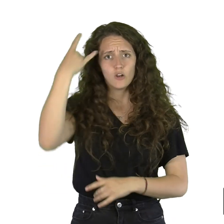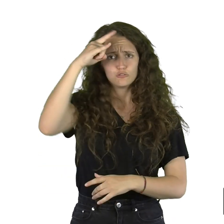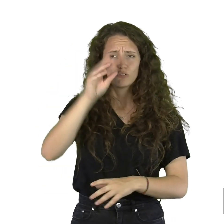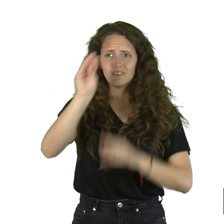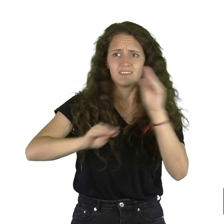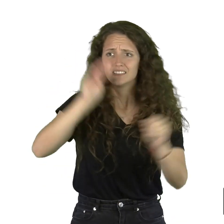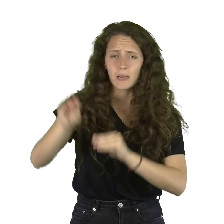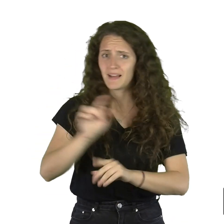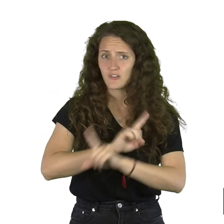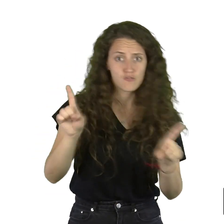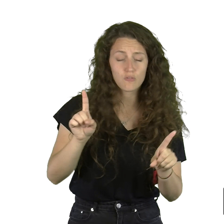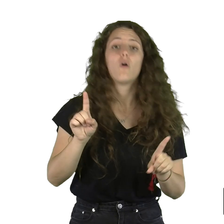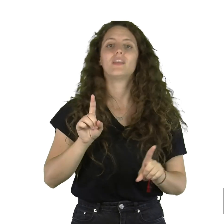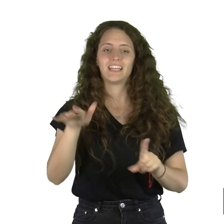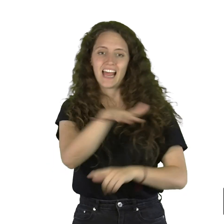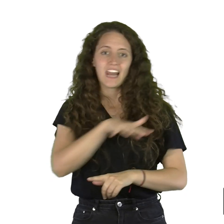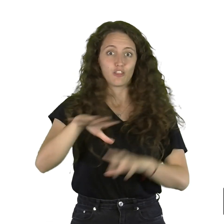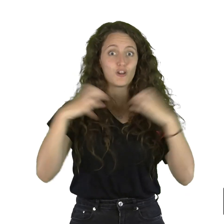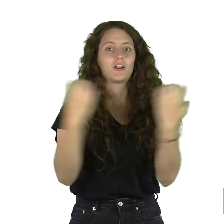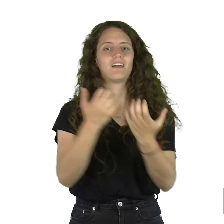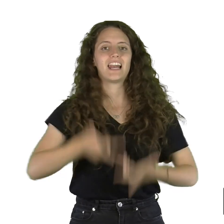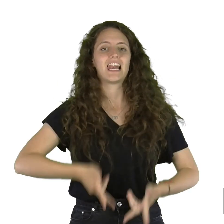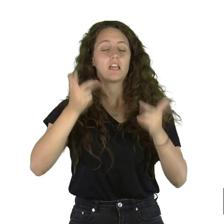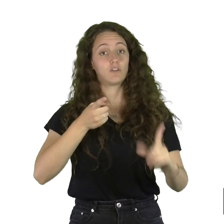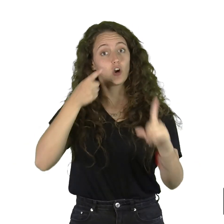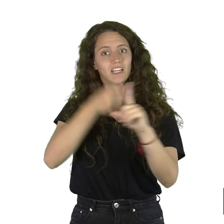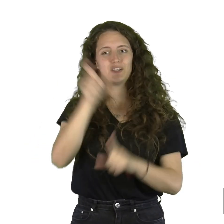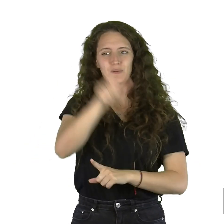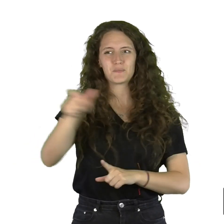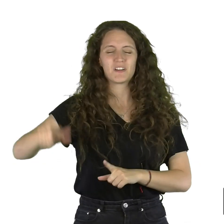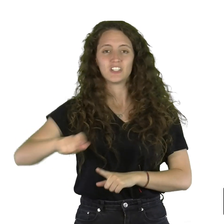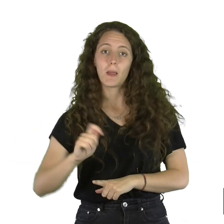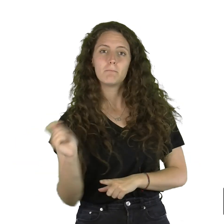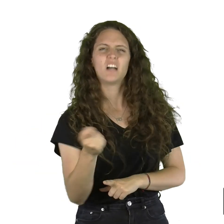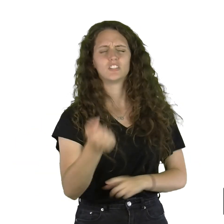Y dejará despejado el ruedo para la intervención de pastores y dobladores